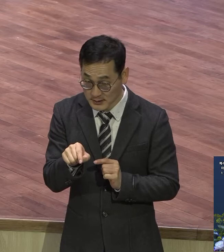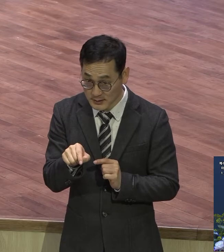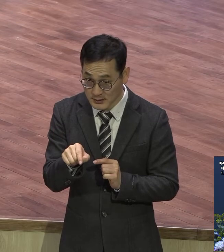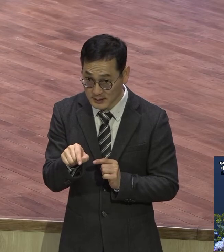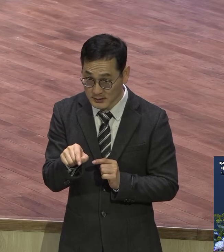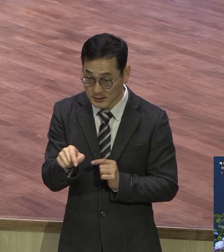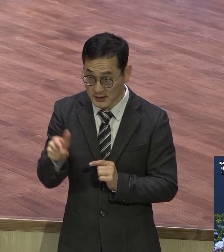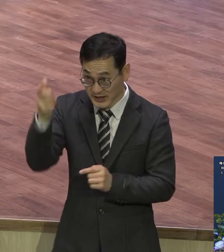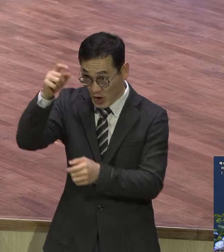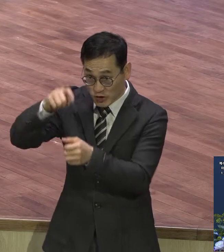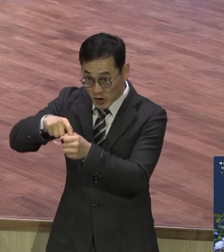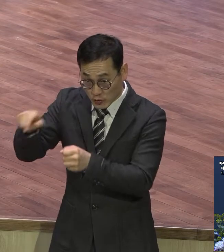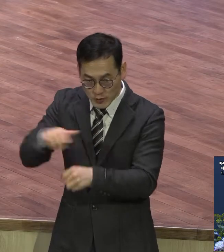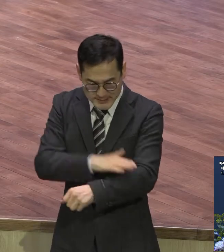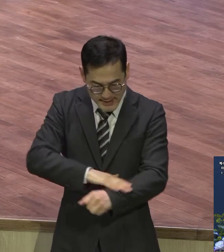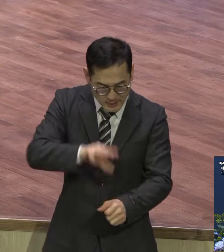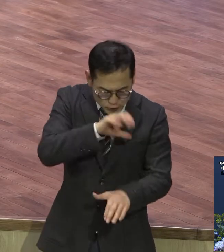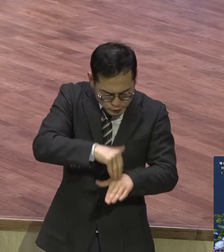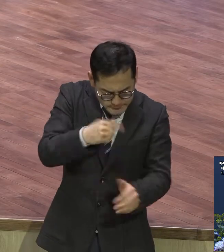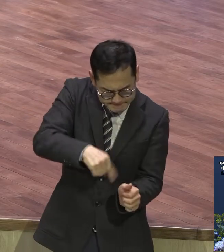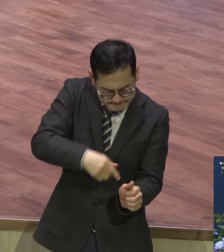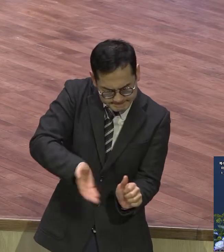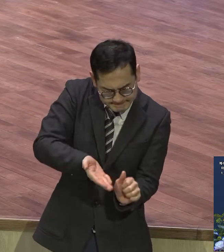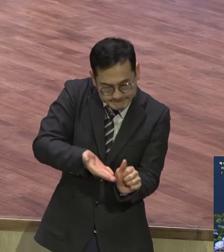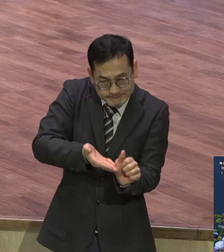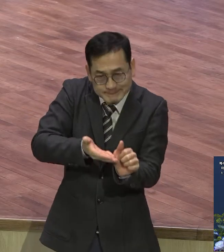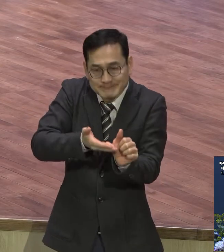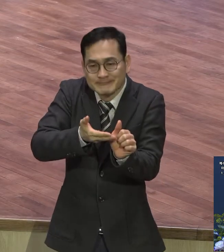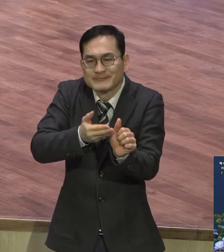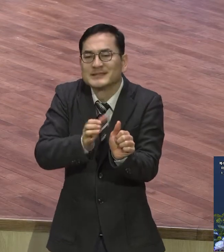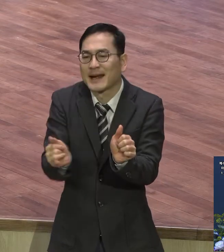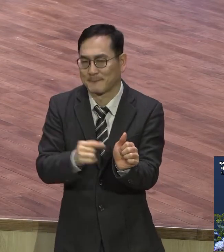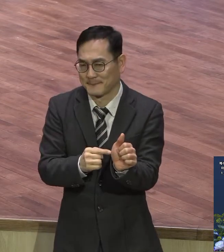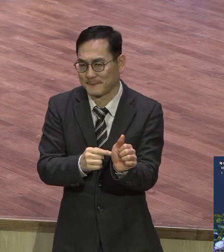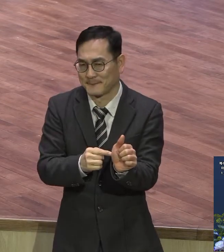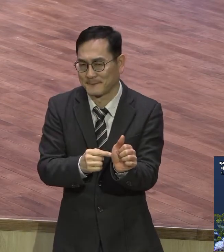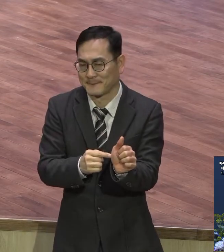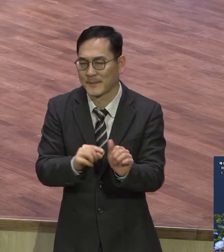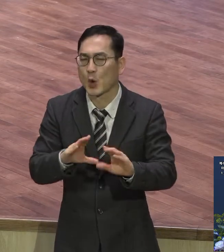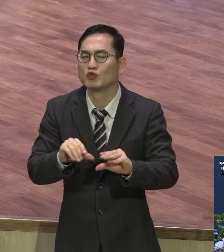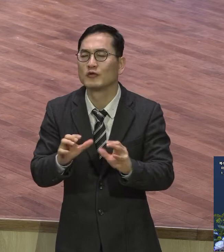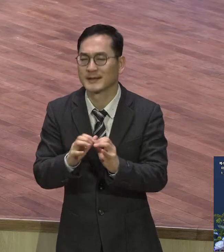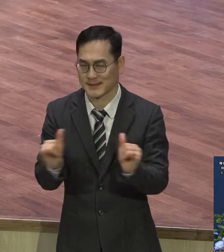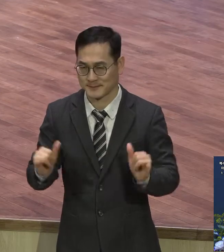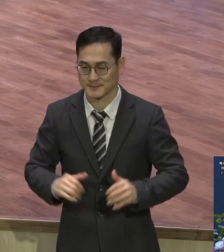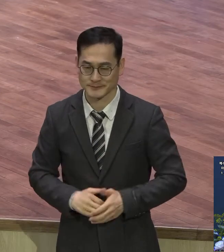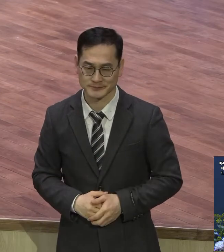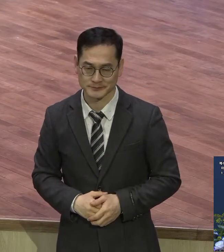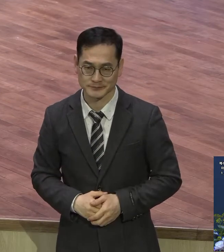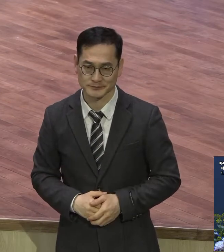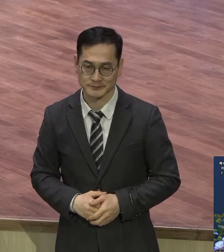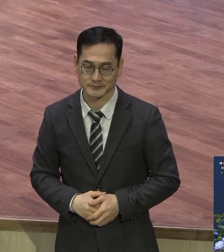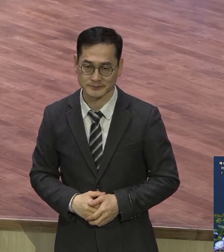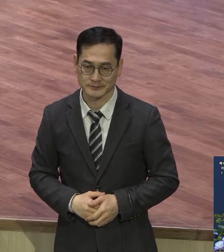적용이 되었어요. 예수님이 말씀하신 온유한 자는 우리 인생의 주인 되신 하나님 앞에